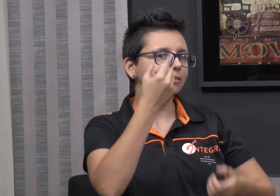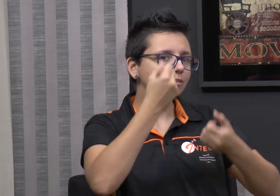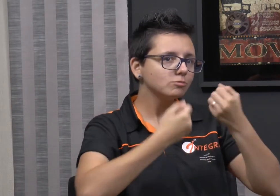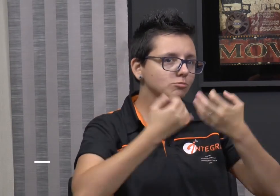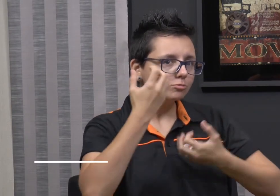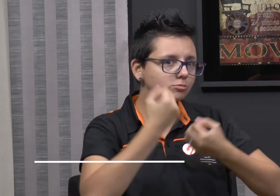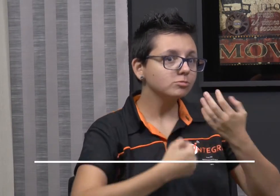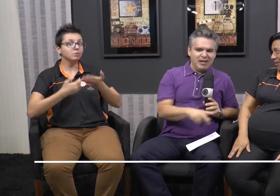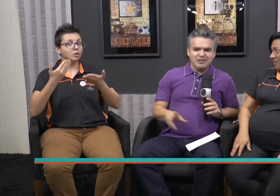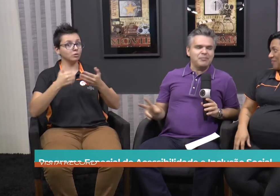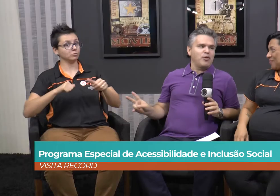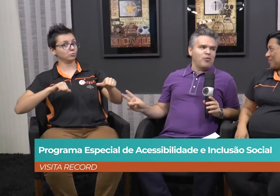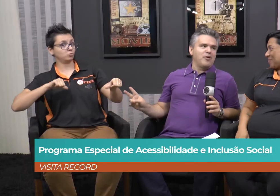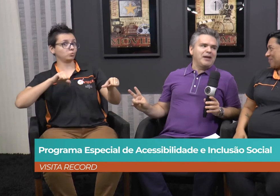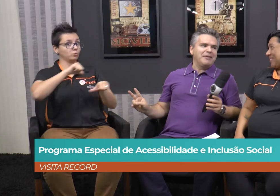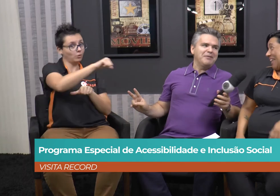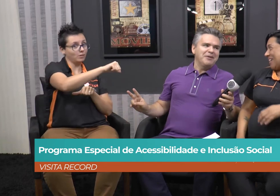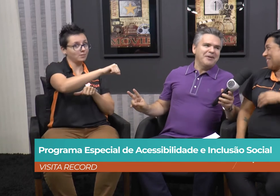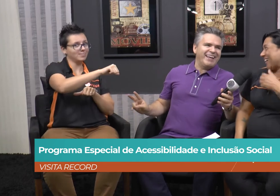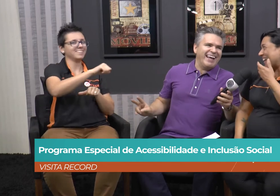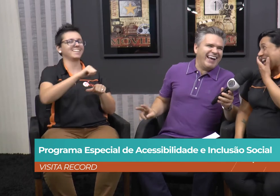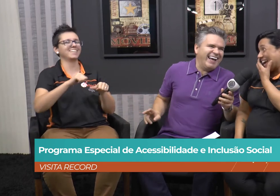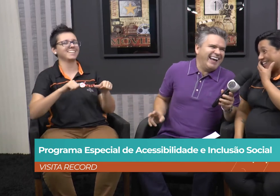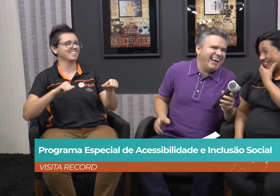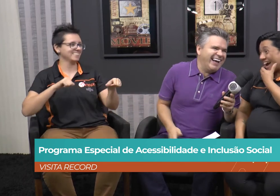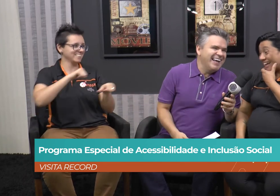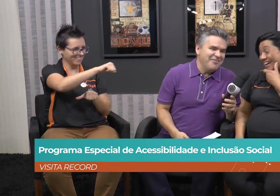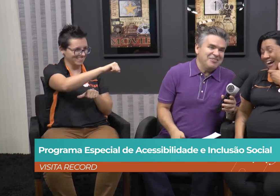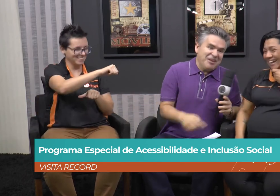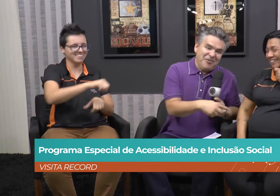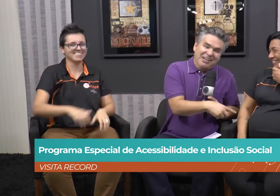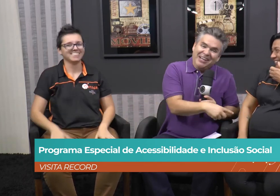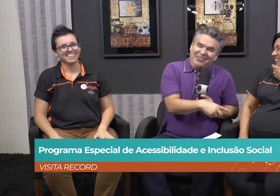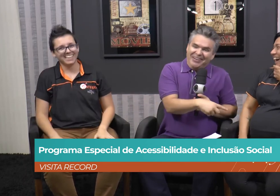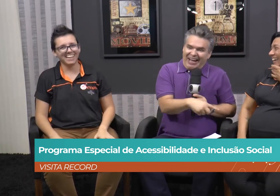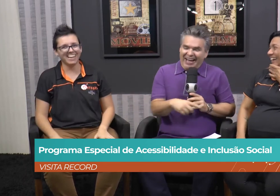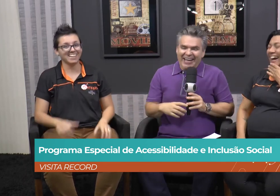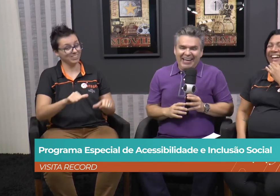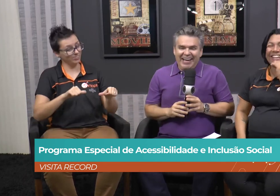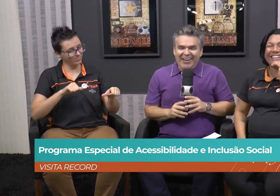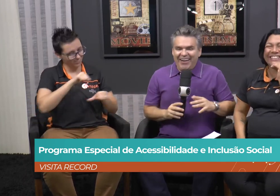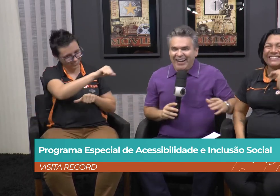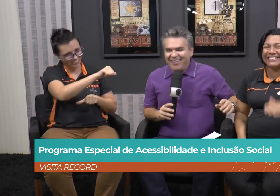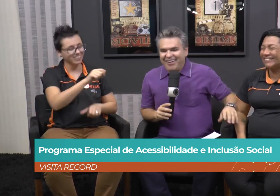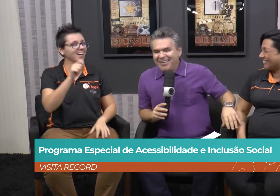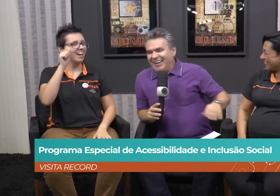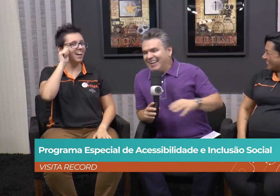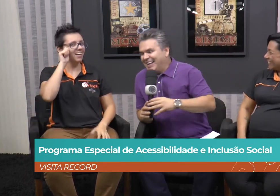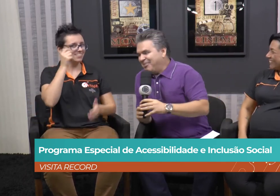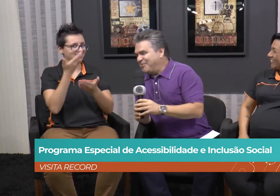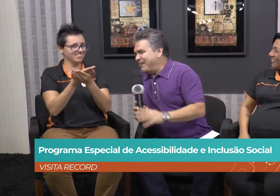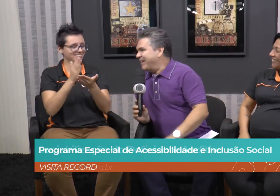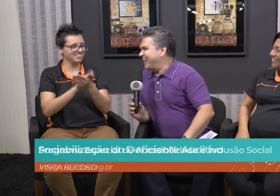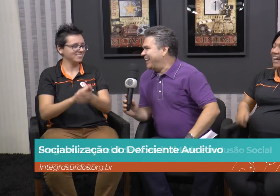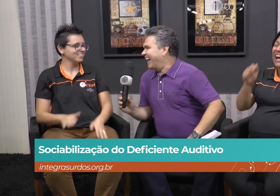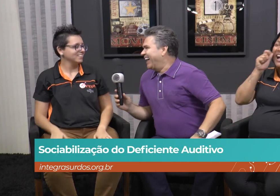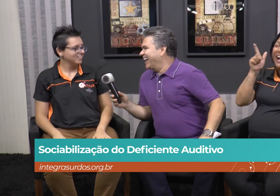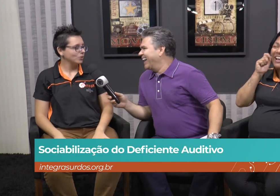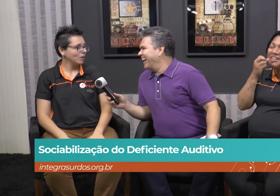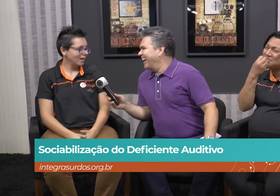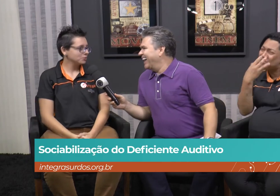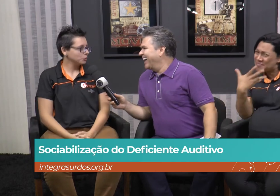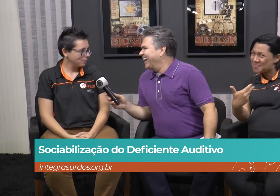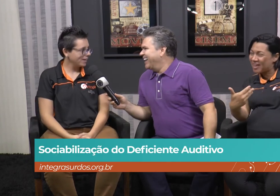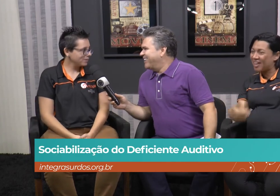comunicação em libras. Tem que ser boa como ela, Né? Ai, ai, ai. Você é coordenadora. Olha, agora... Aline, tudo bem, minha querida?